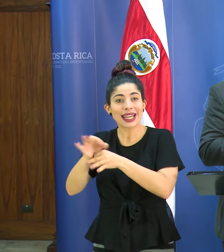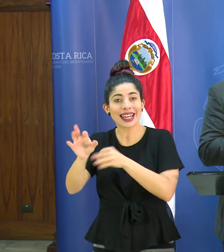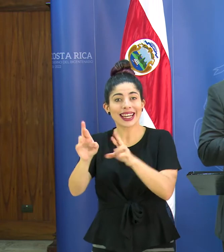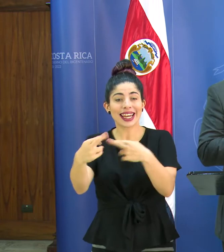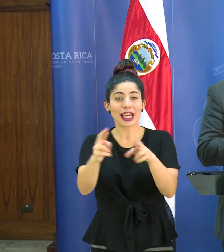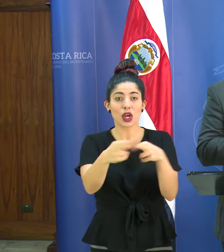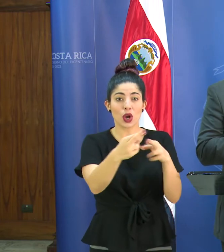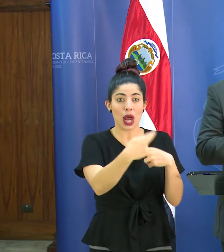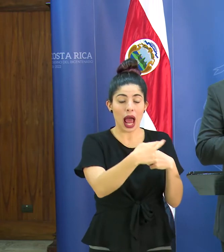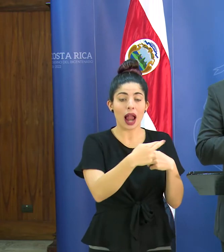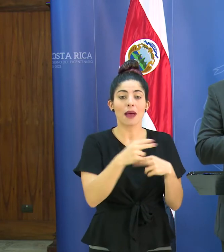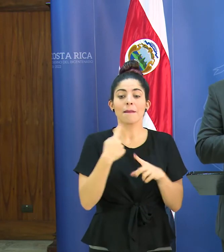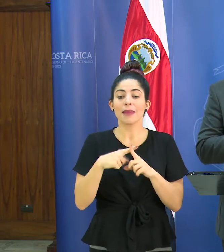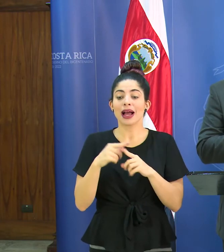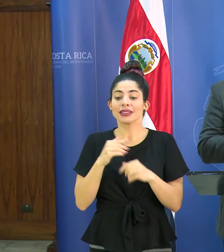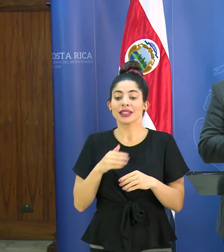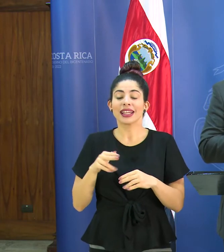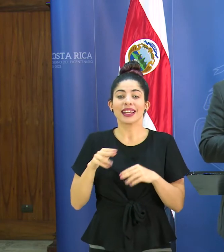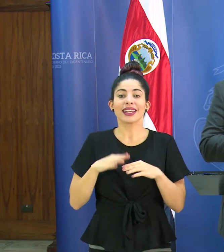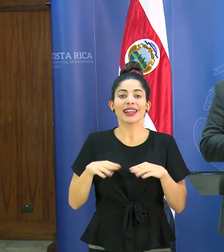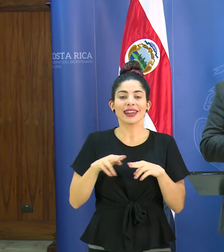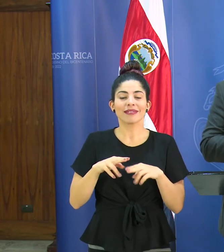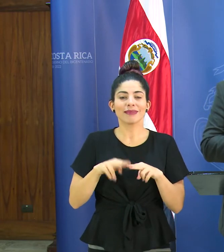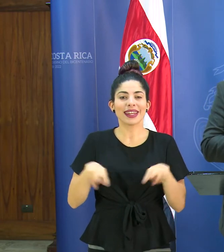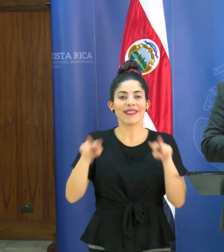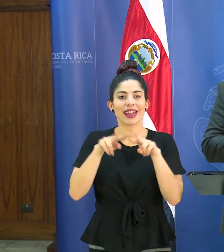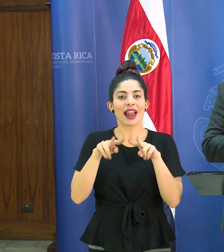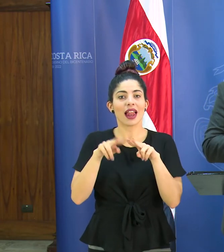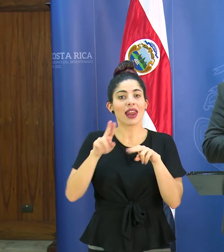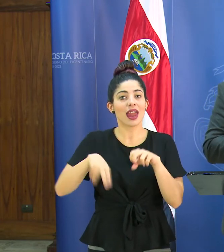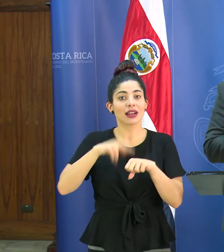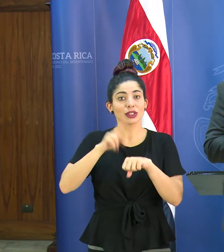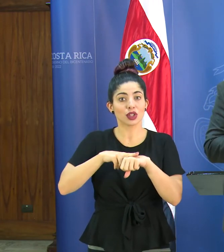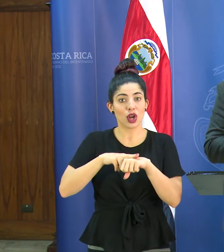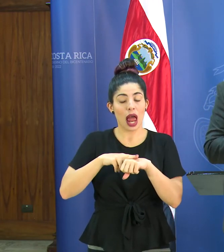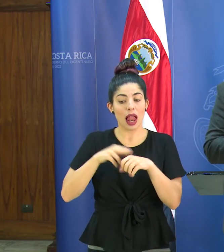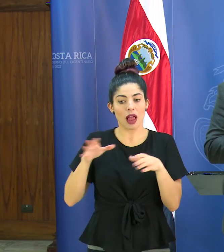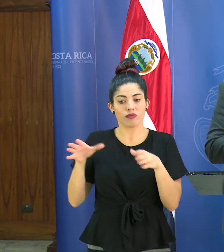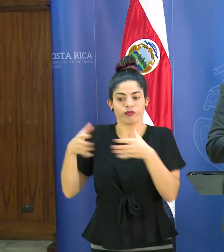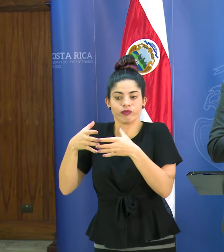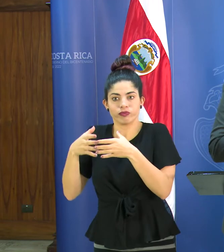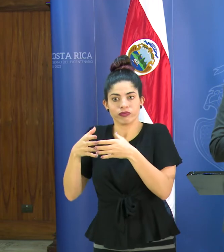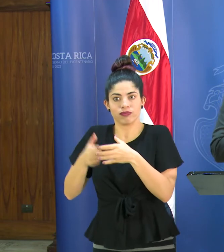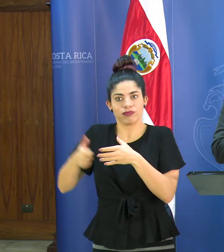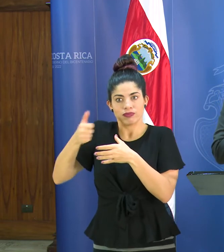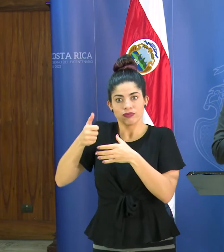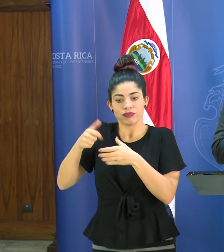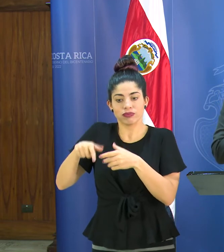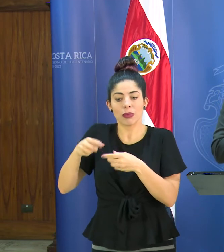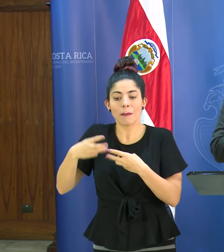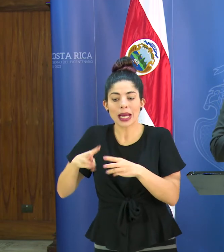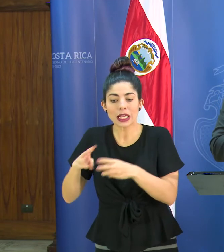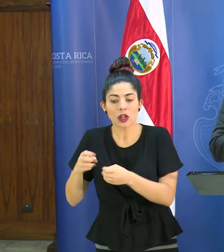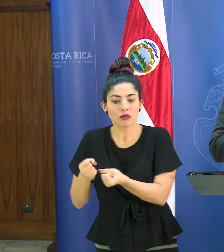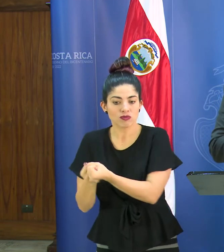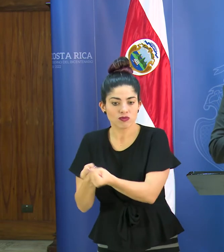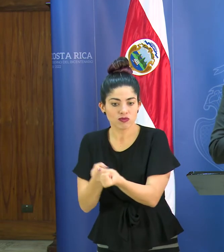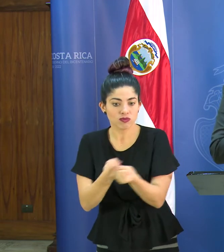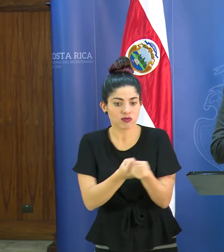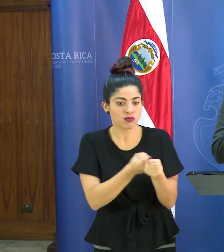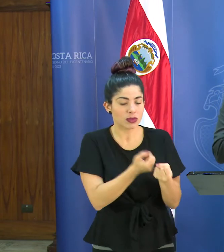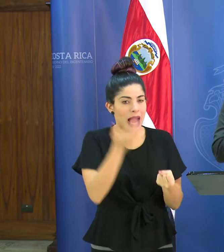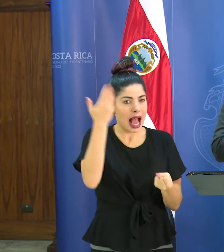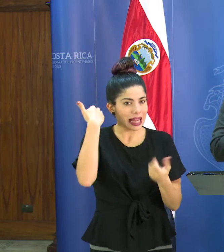centro de operaciones de nivel nacional y también crear unos mecanismos reforzar unos mecanismos que ya venían